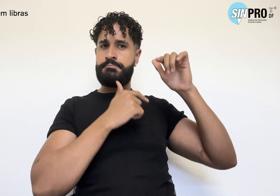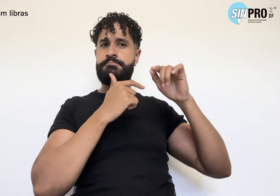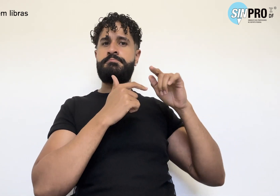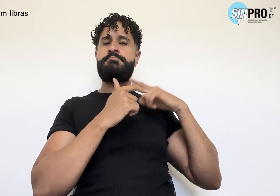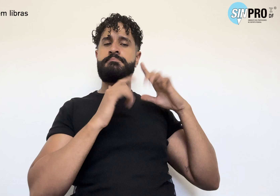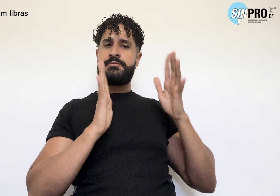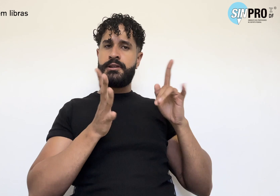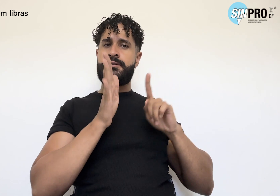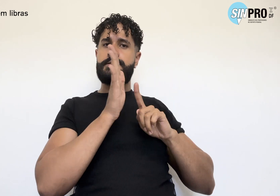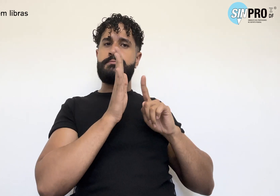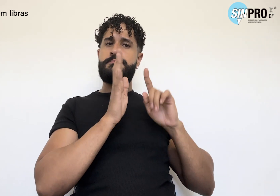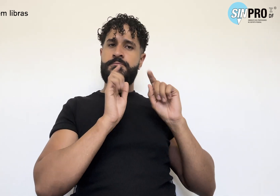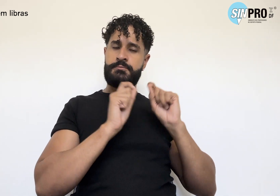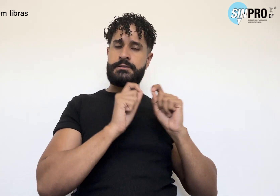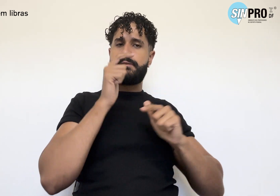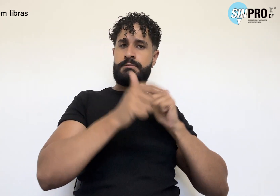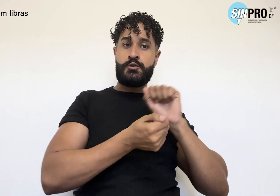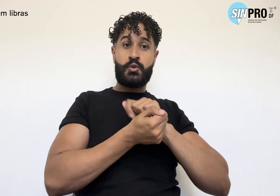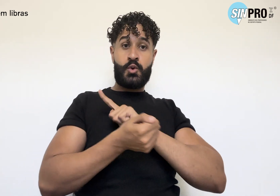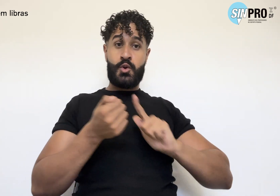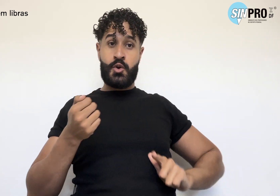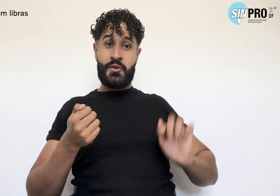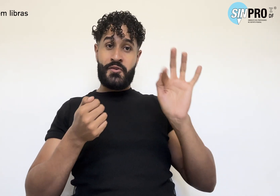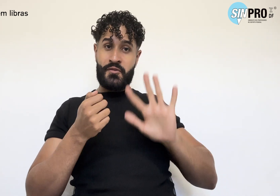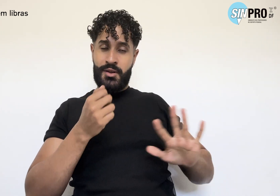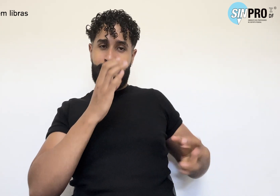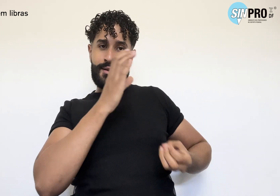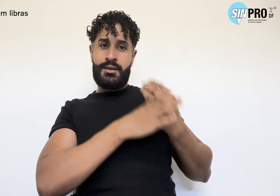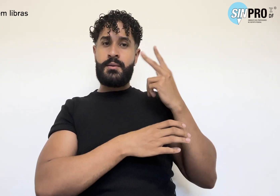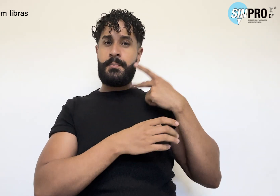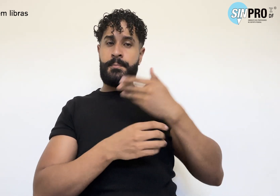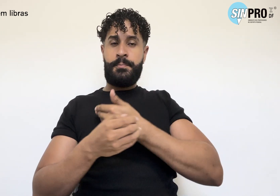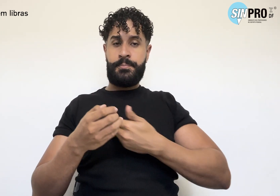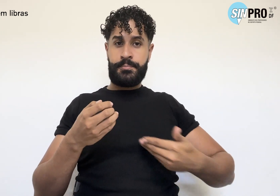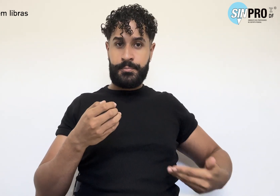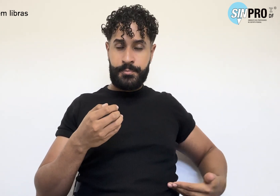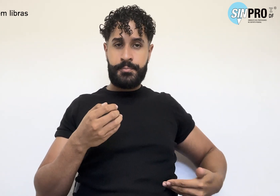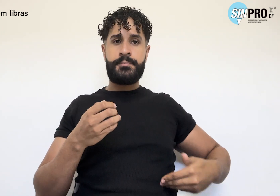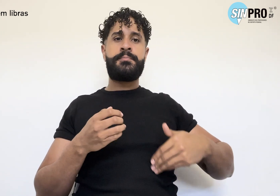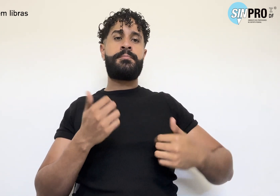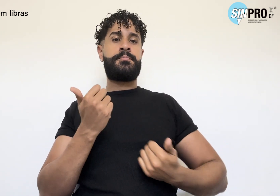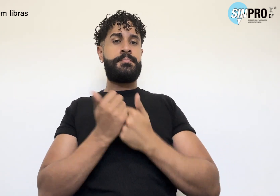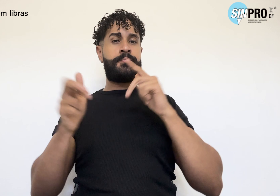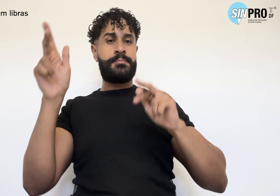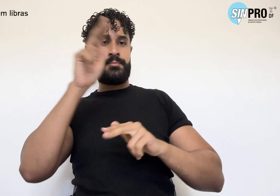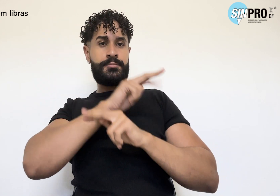junto ao governo federal na construção de políticas públicas de diversidade sexual e de